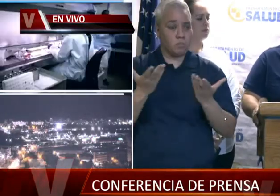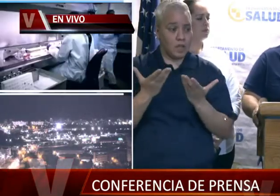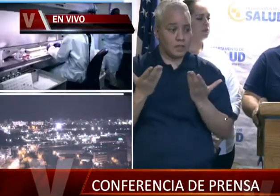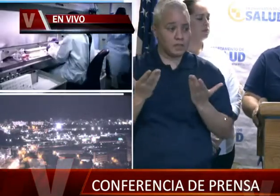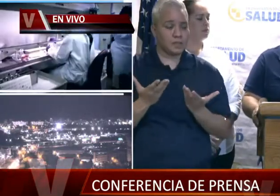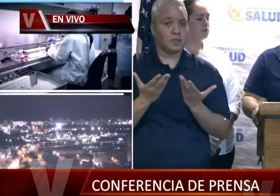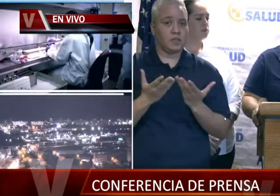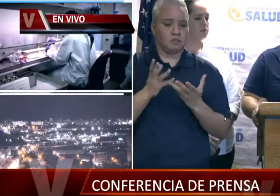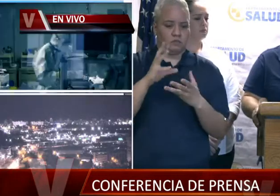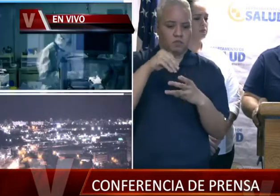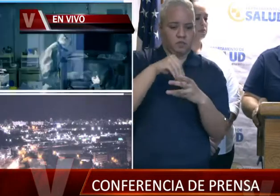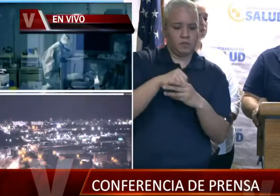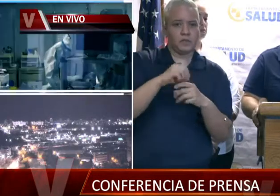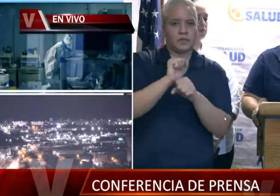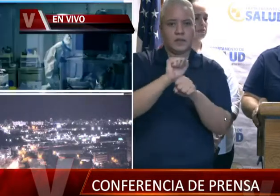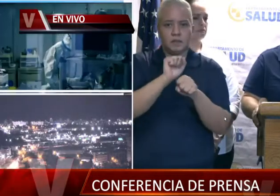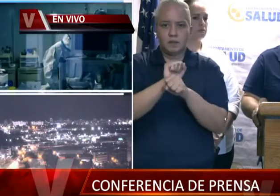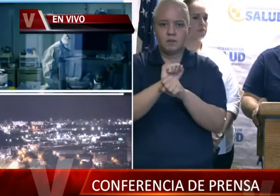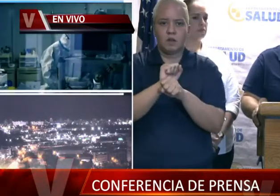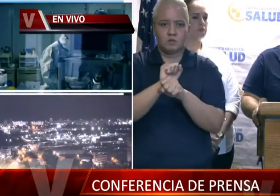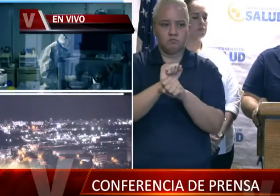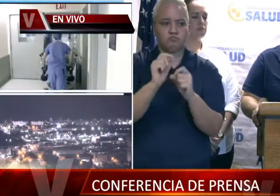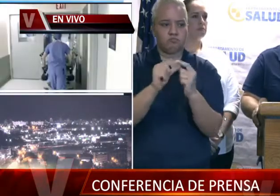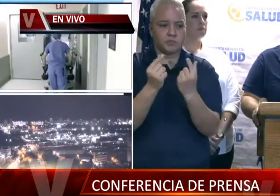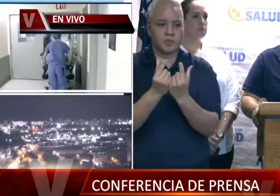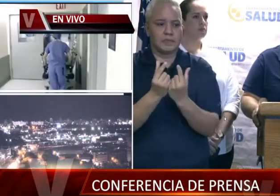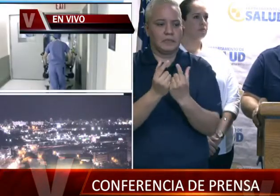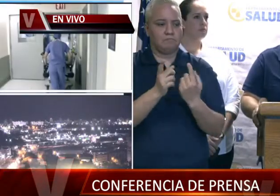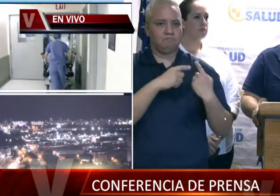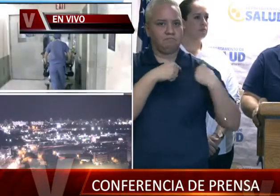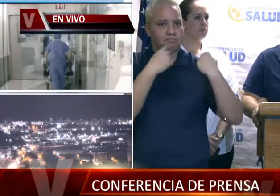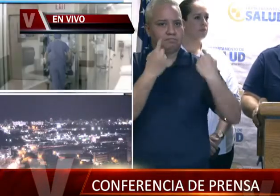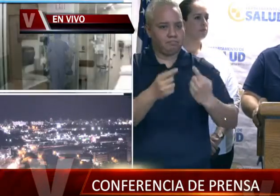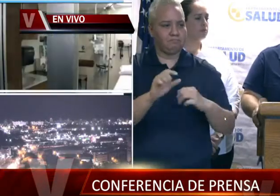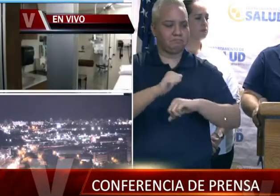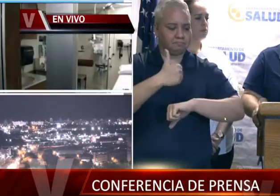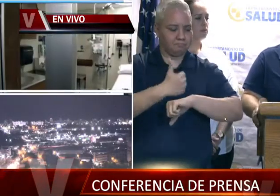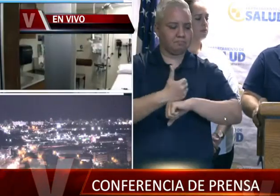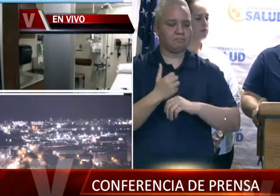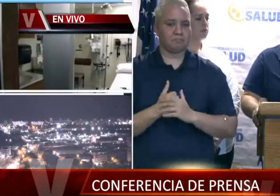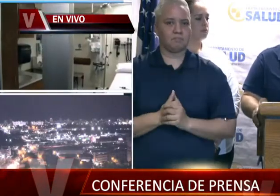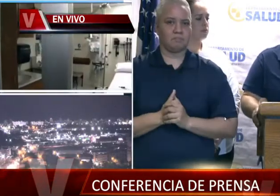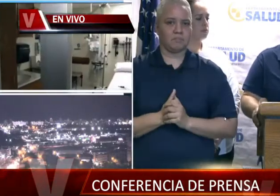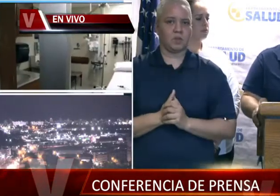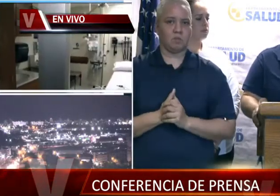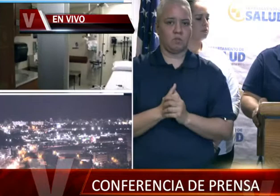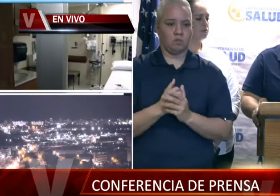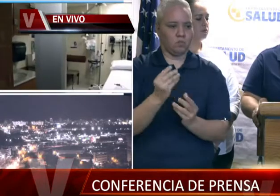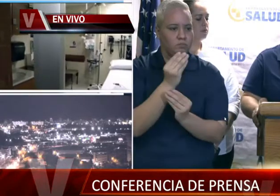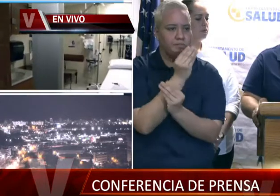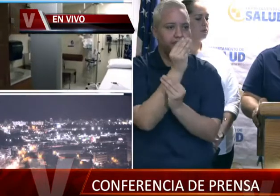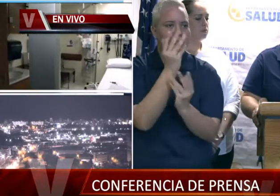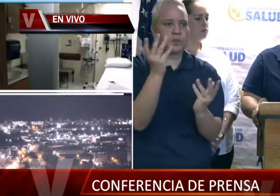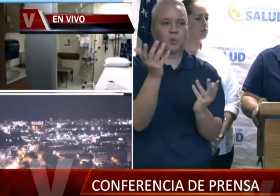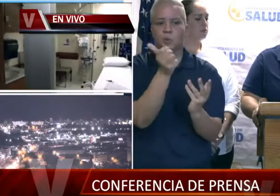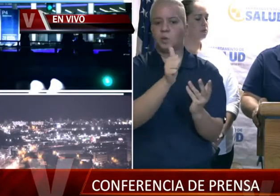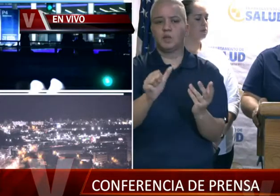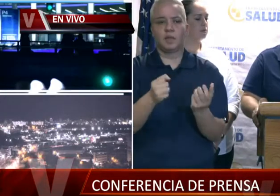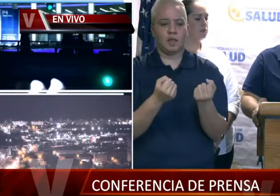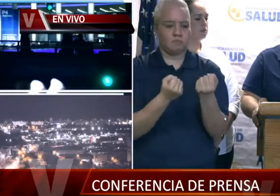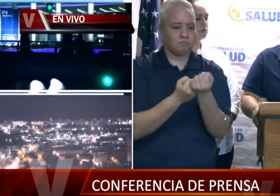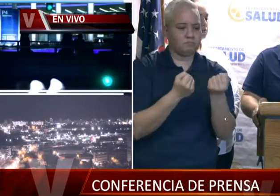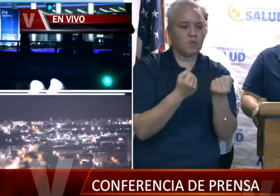parte del Task Force desde que se inició y vamos a proveer cualquier tipo de apoyo